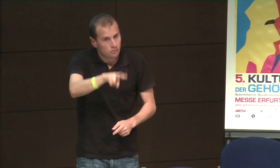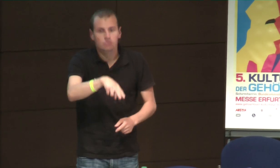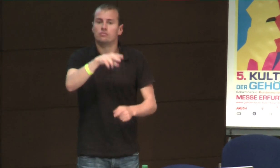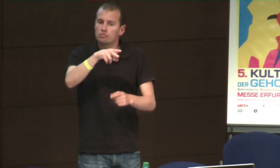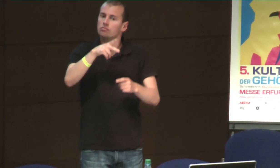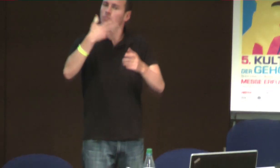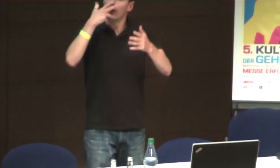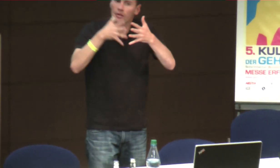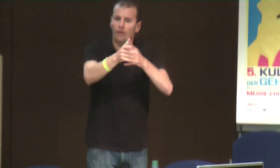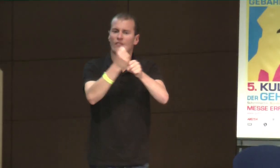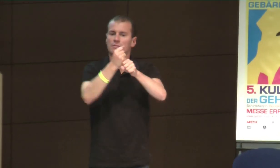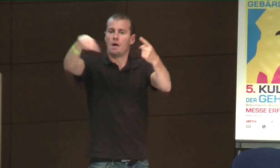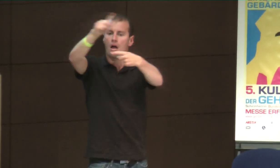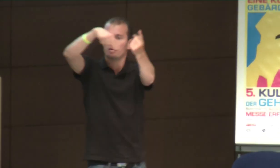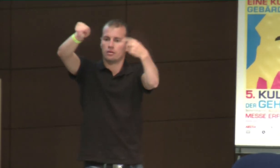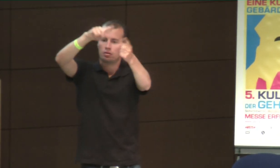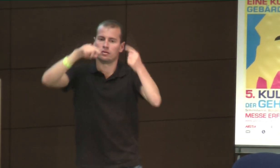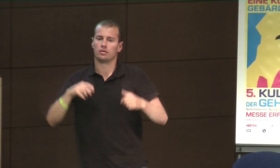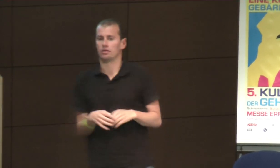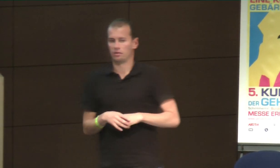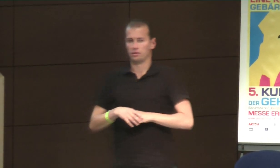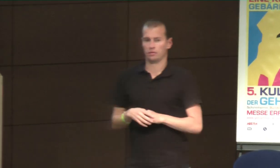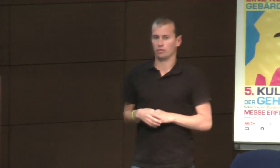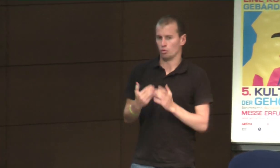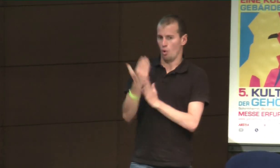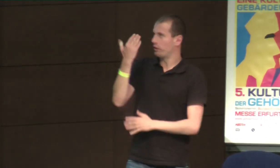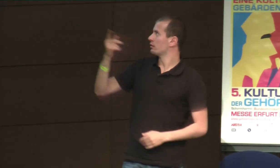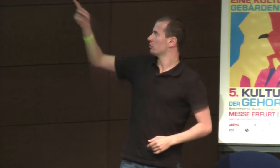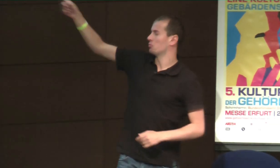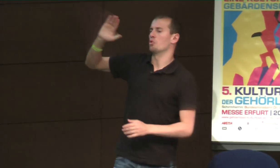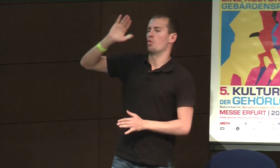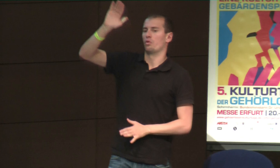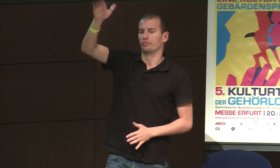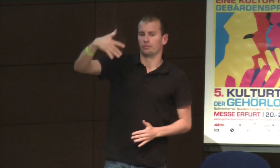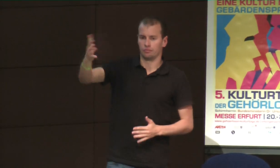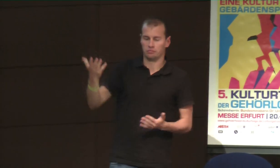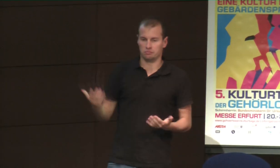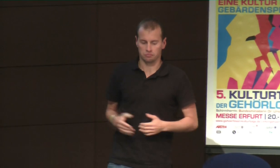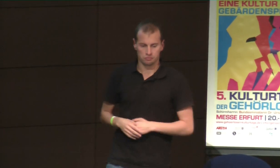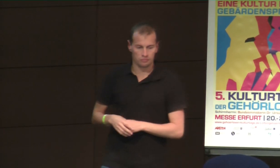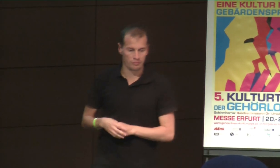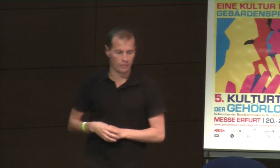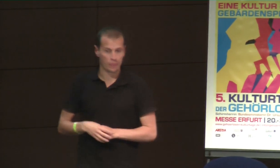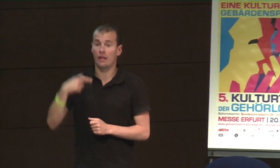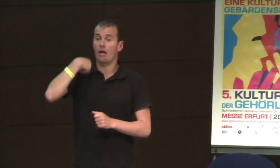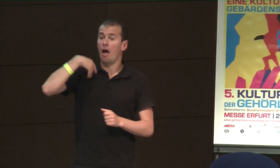irgendwie einen Antrag stellen, weil man sich das anschaut, verschiedene Entwürfe, und nicht dann